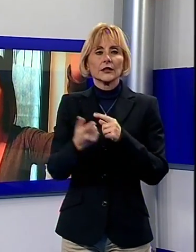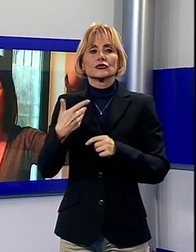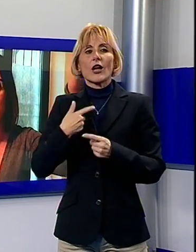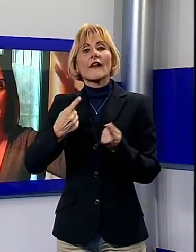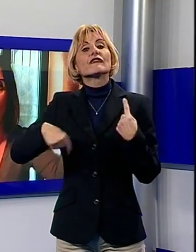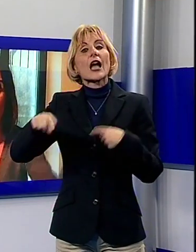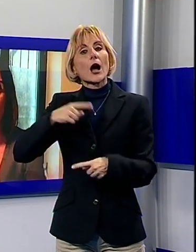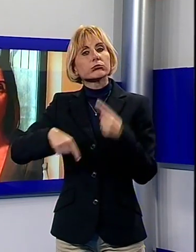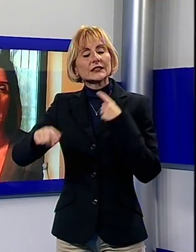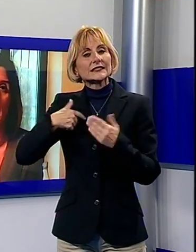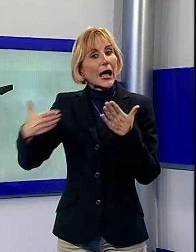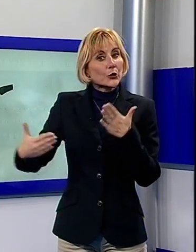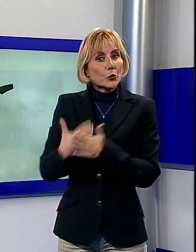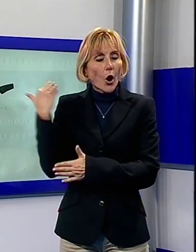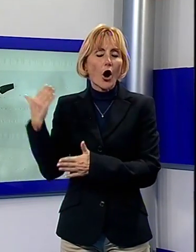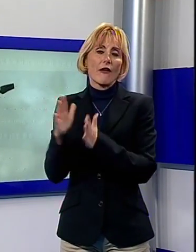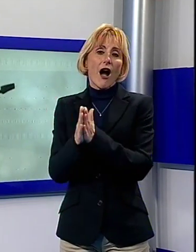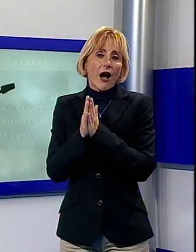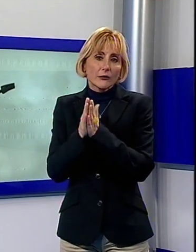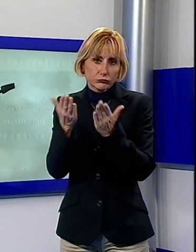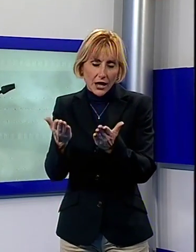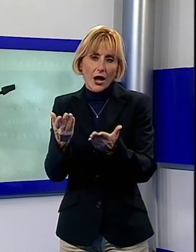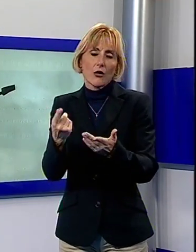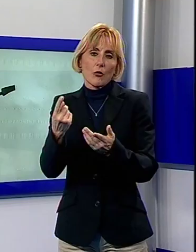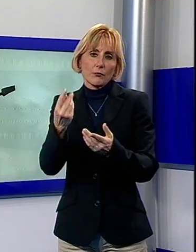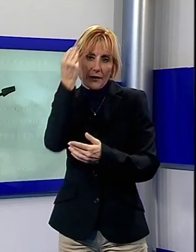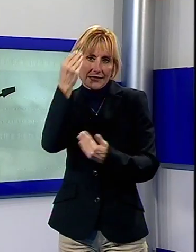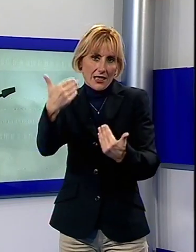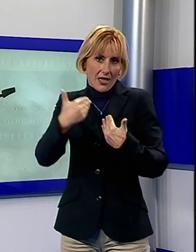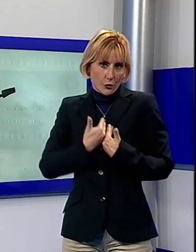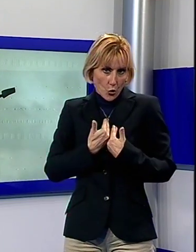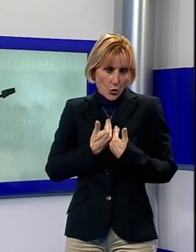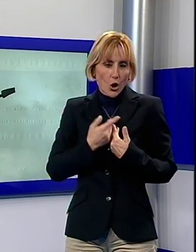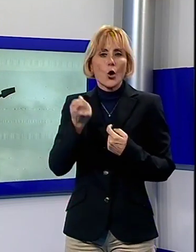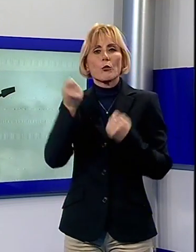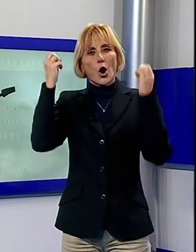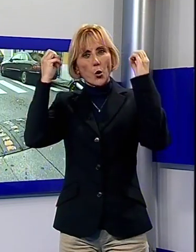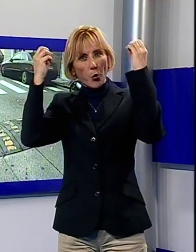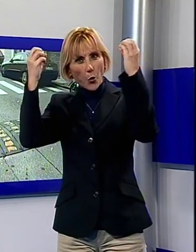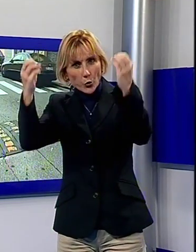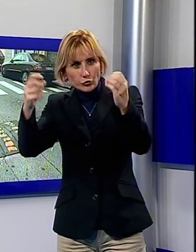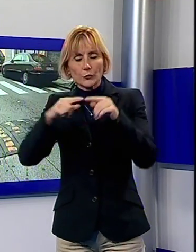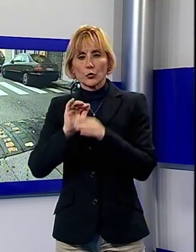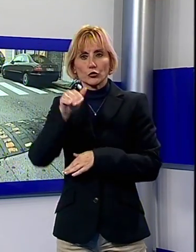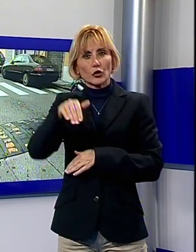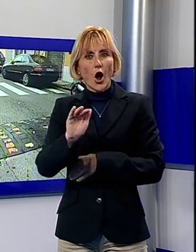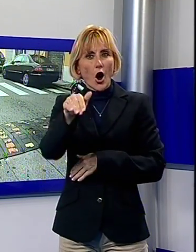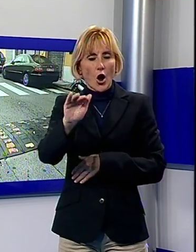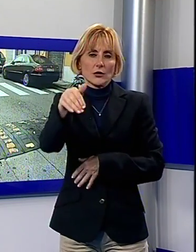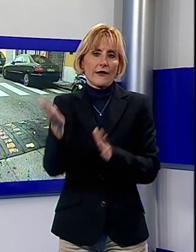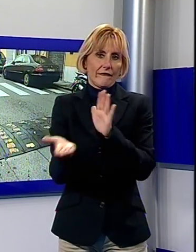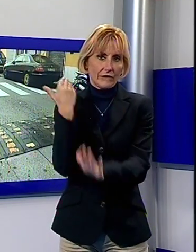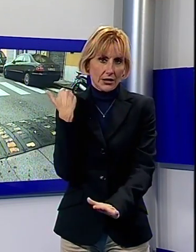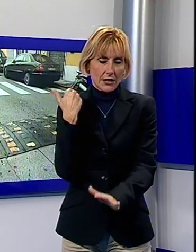viabilità della strada tutta nuova chiediamo che ci vengono considerate anche noi, appunto con un po' di luci, levare quei dossi che sono insostenibili.